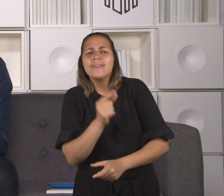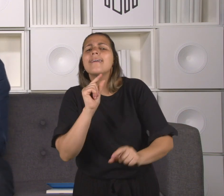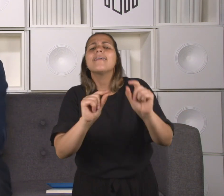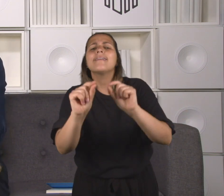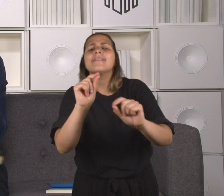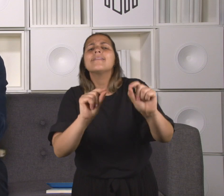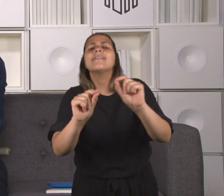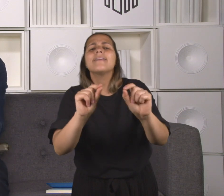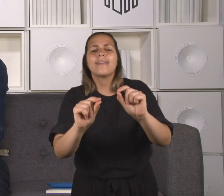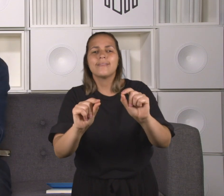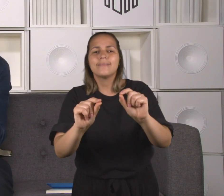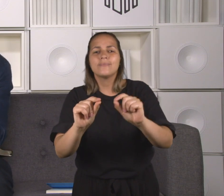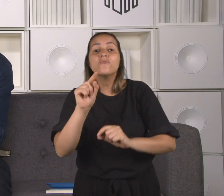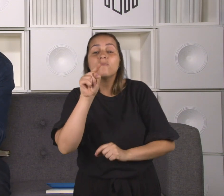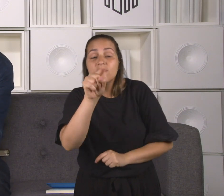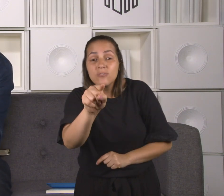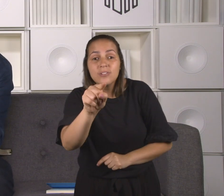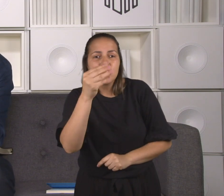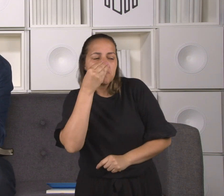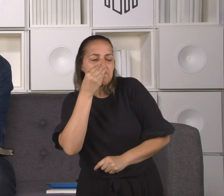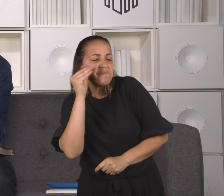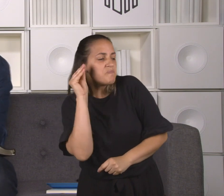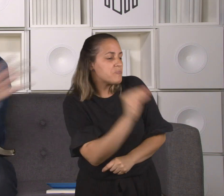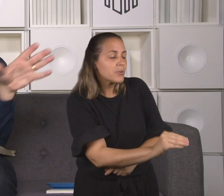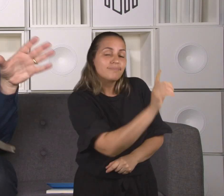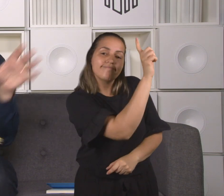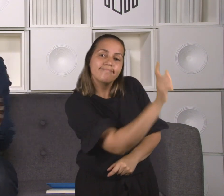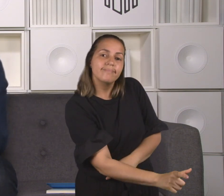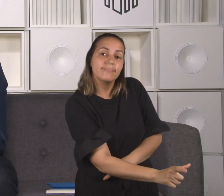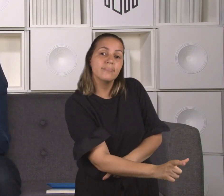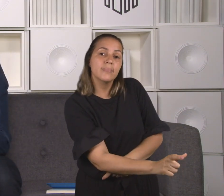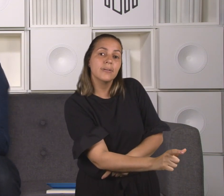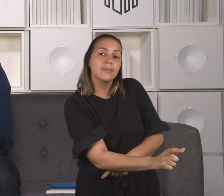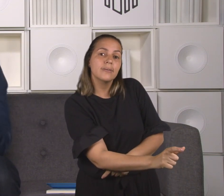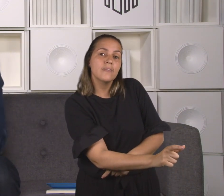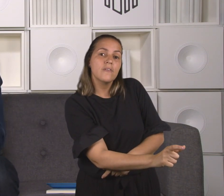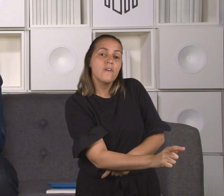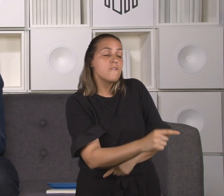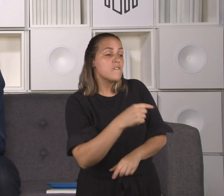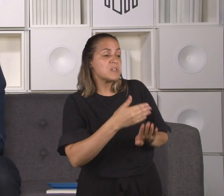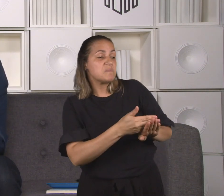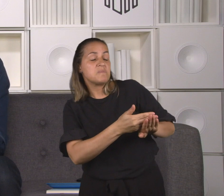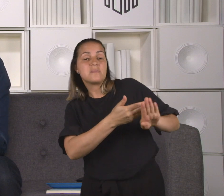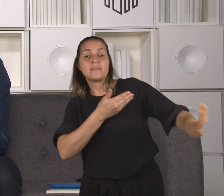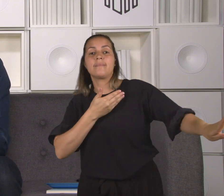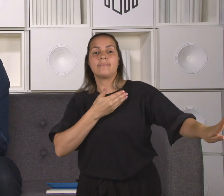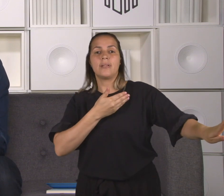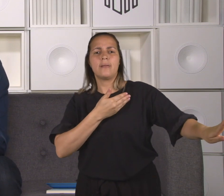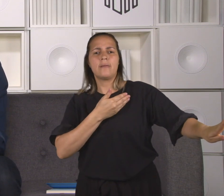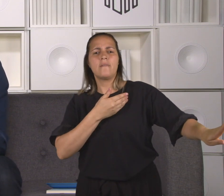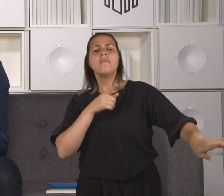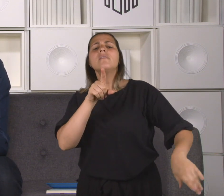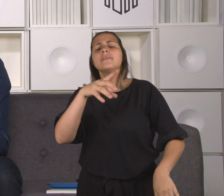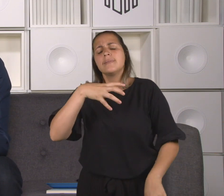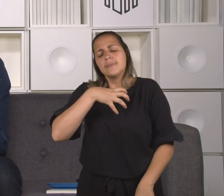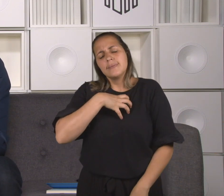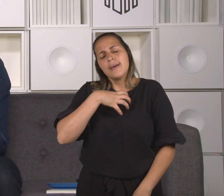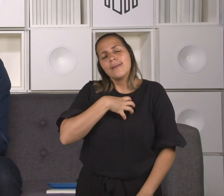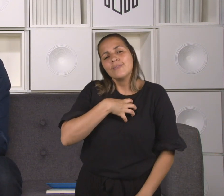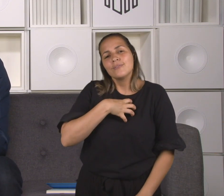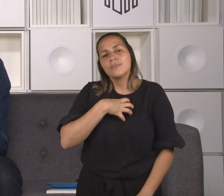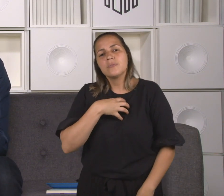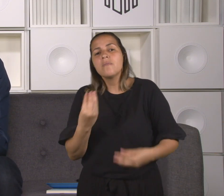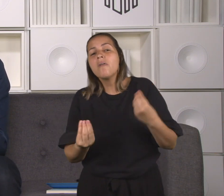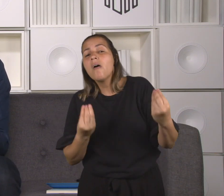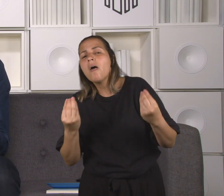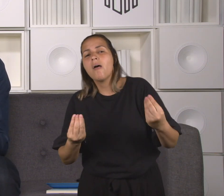Quem são as pessoas que você deixa fora da sua mesa? E como é que você lida com esses sentimentos? Você sabe que isso é pecado, né?